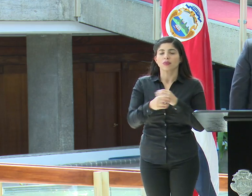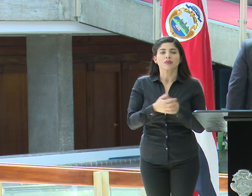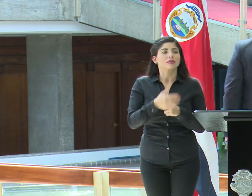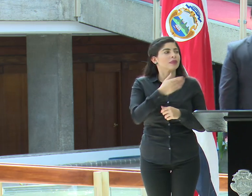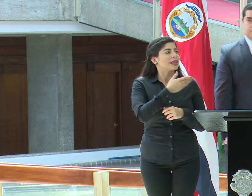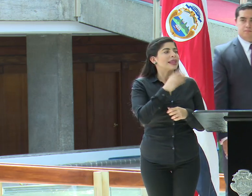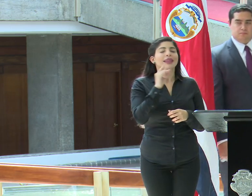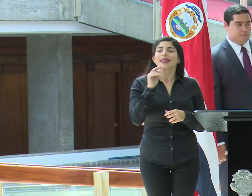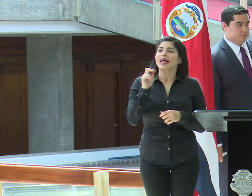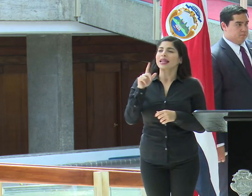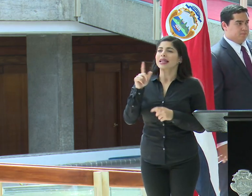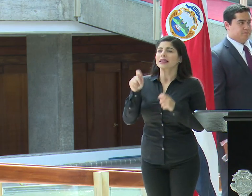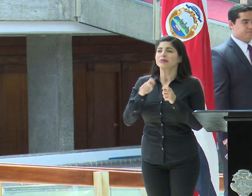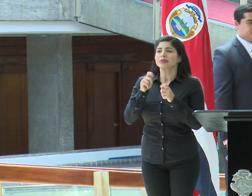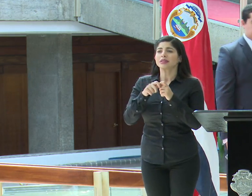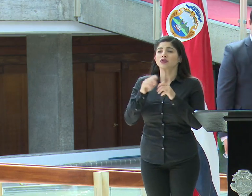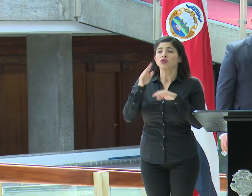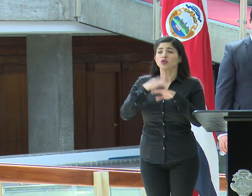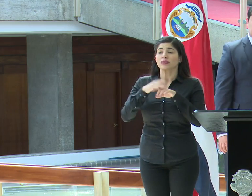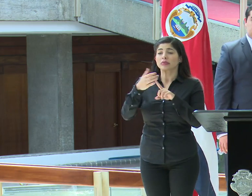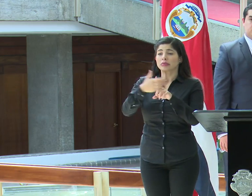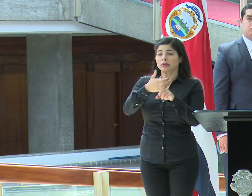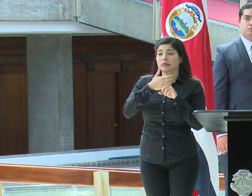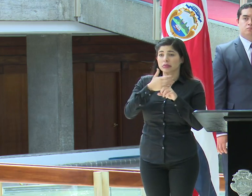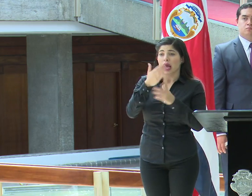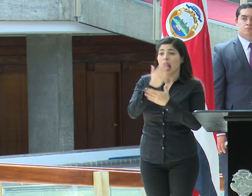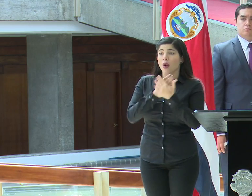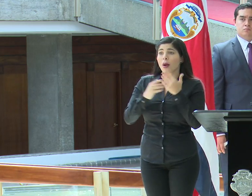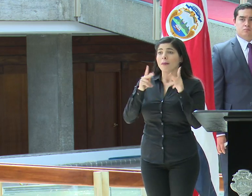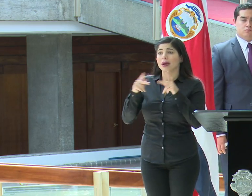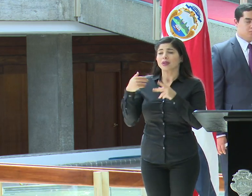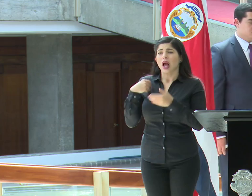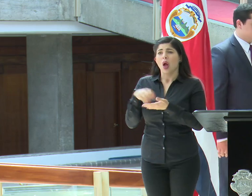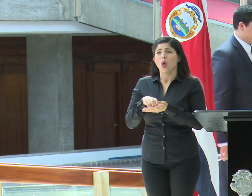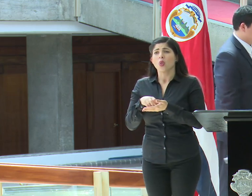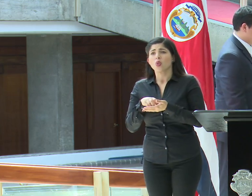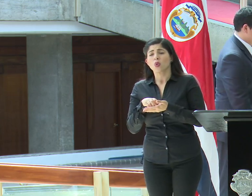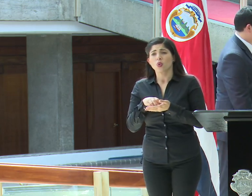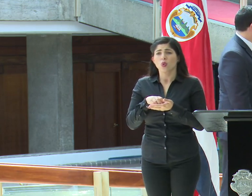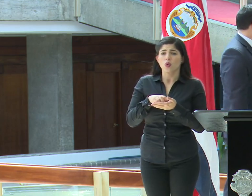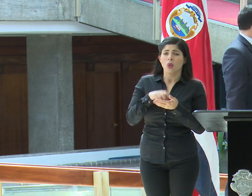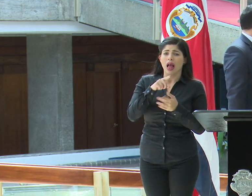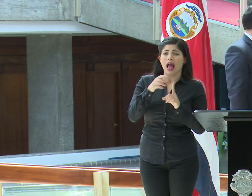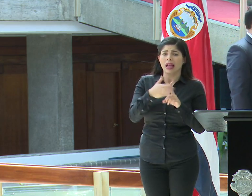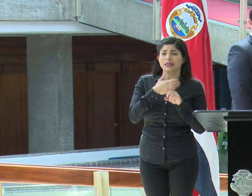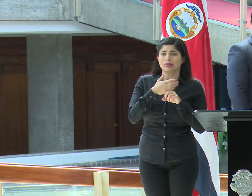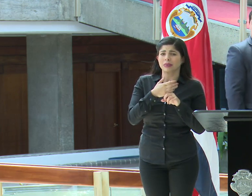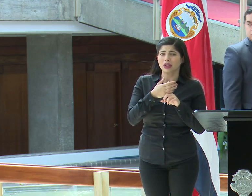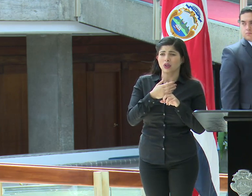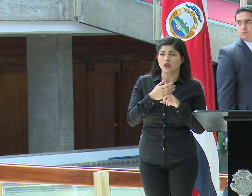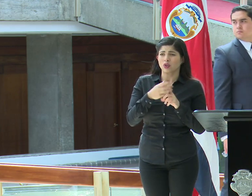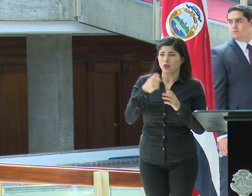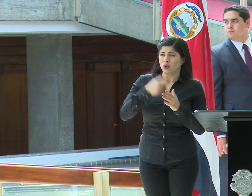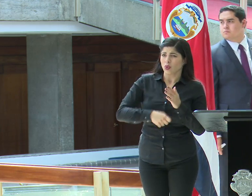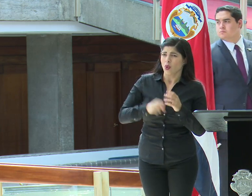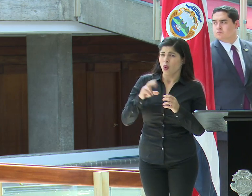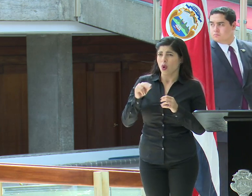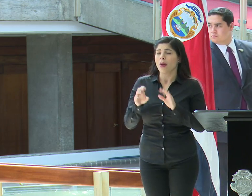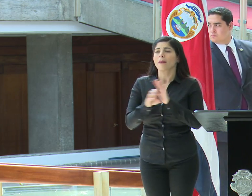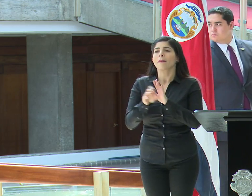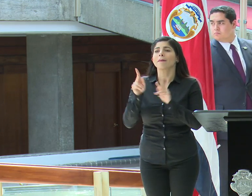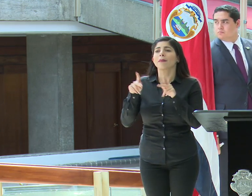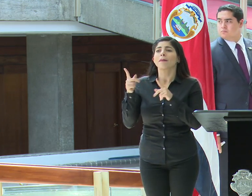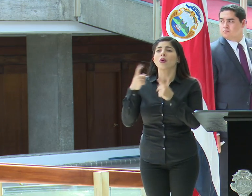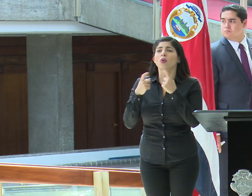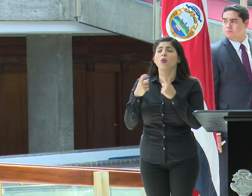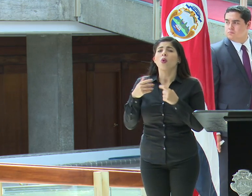Daniel, específicamente sobre el aislamiento, algunas personas tienen dudas sobre la rigidez de la medida. Por ejemplo, preguntan